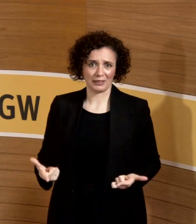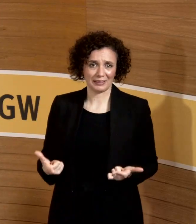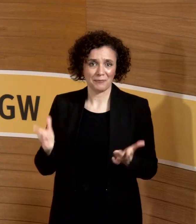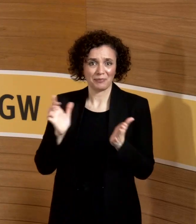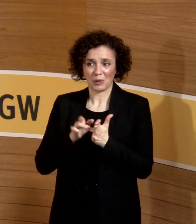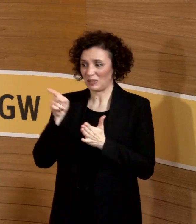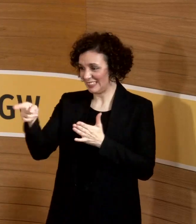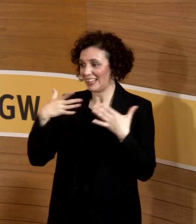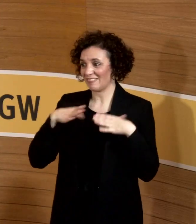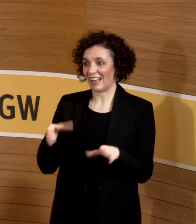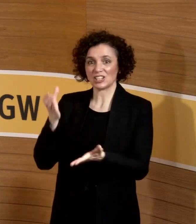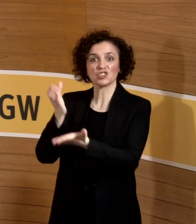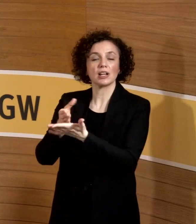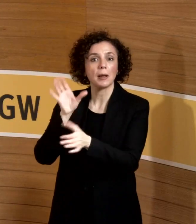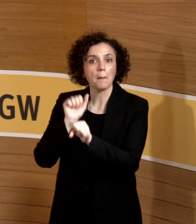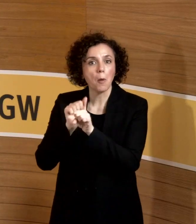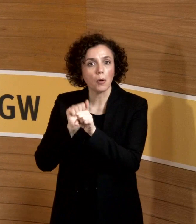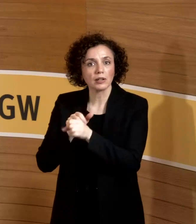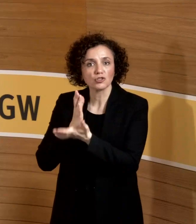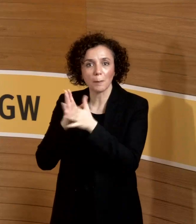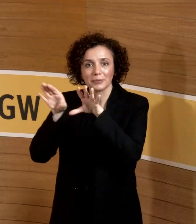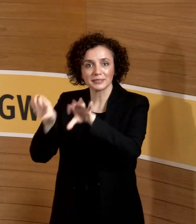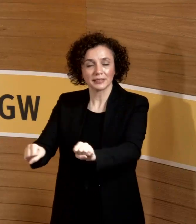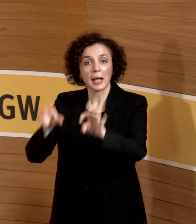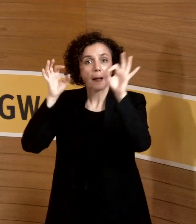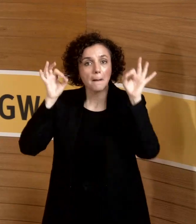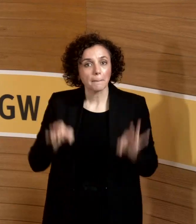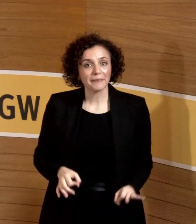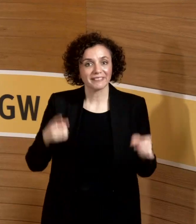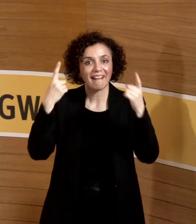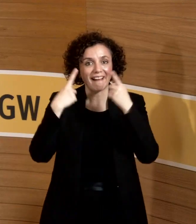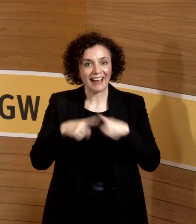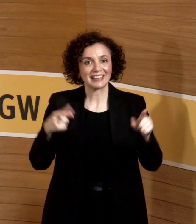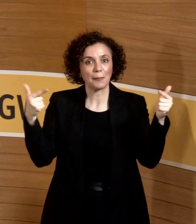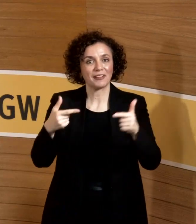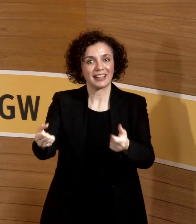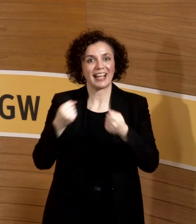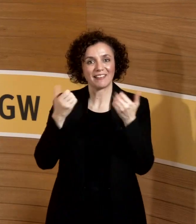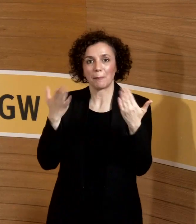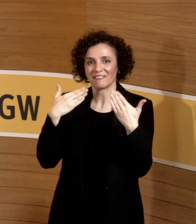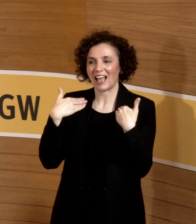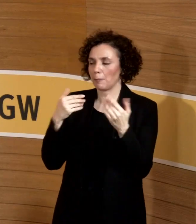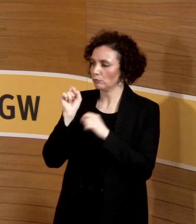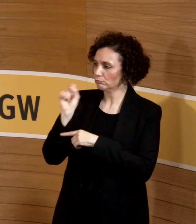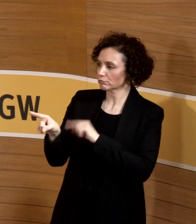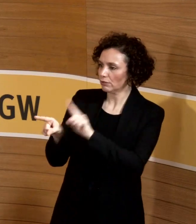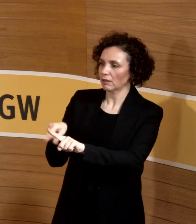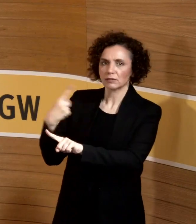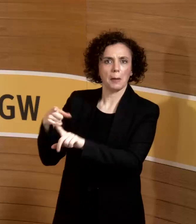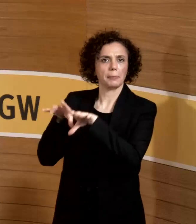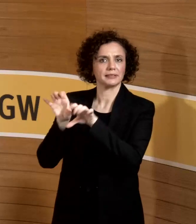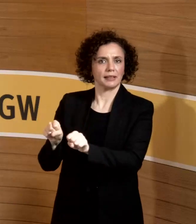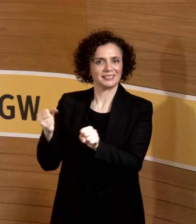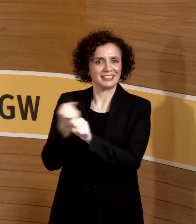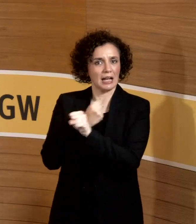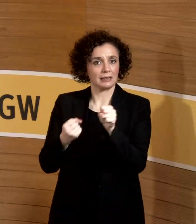ist. Und wenn sich dann vielleicht meine Pflegekraft bewirbt, die die Qualifikation für diese Station hat, dann ist die Stelle besetzt und sie können dann